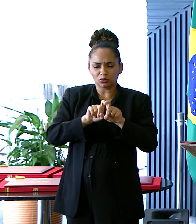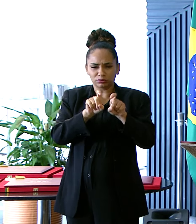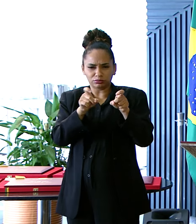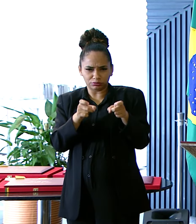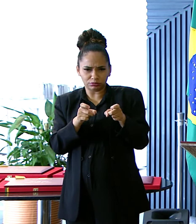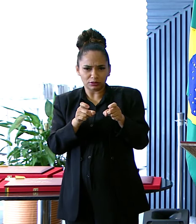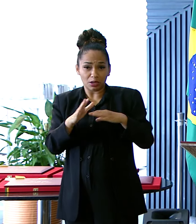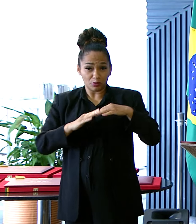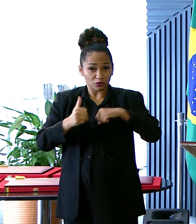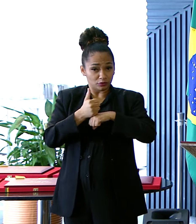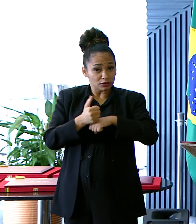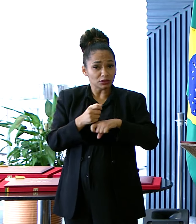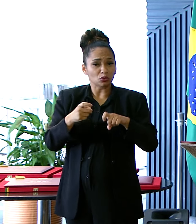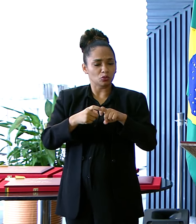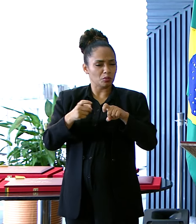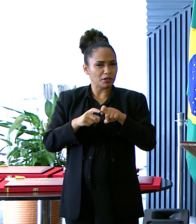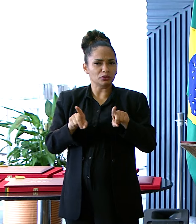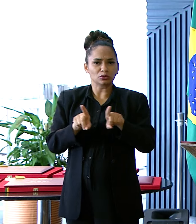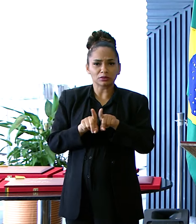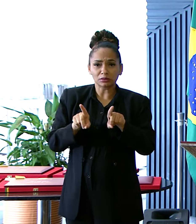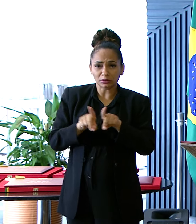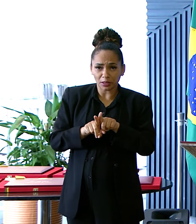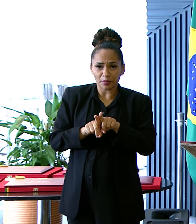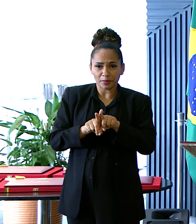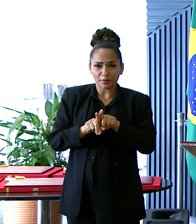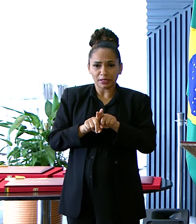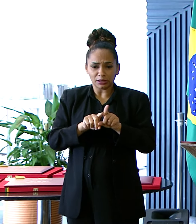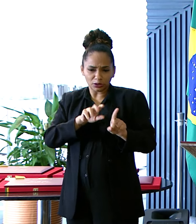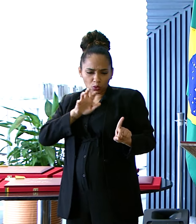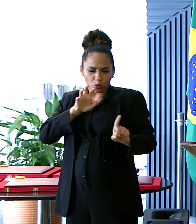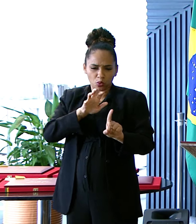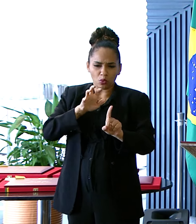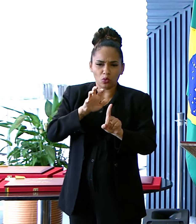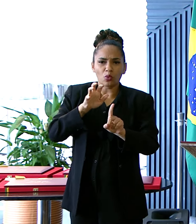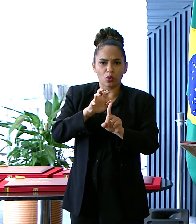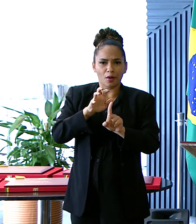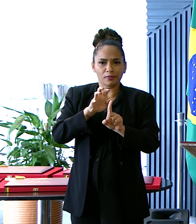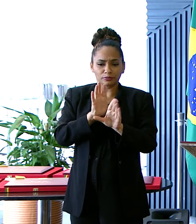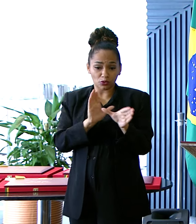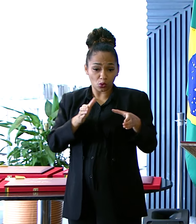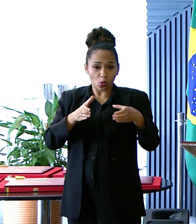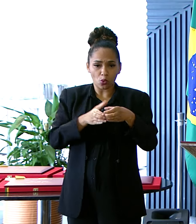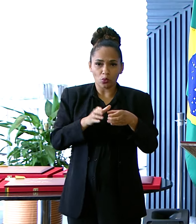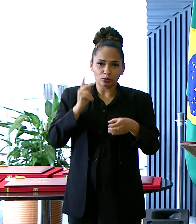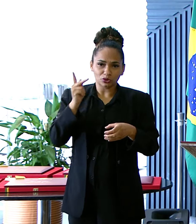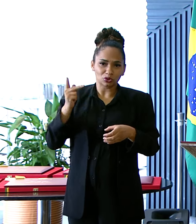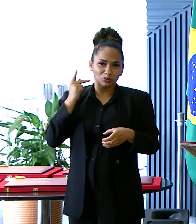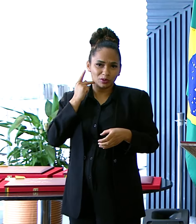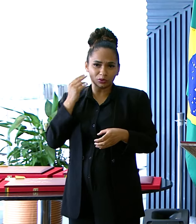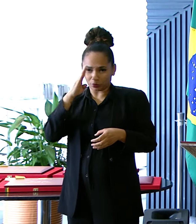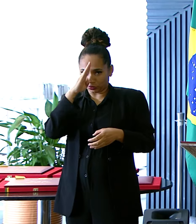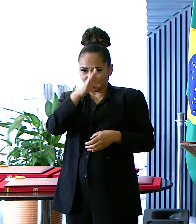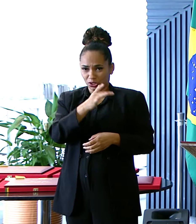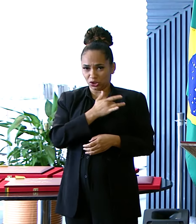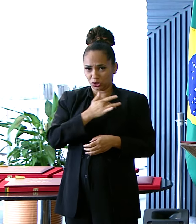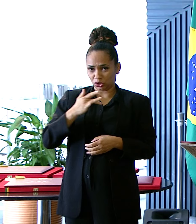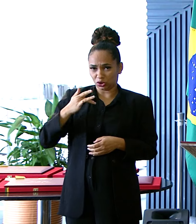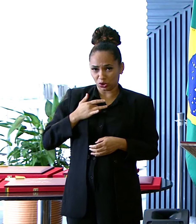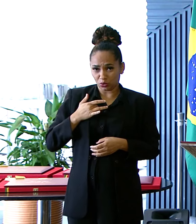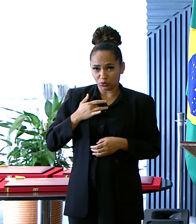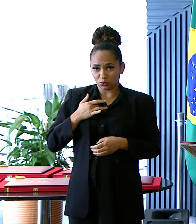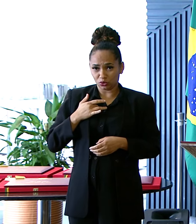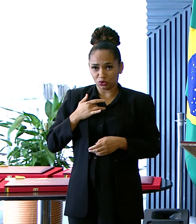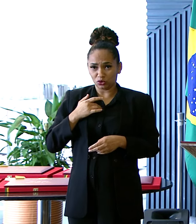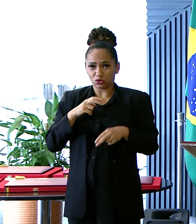Transcendendo A prática médica E inspirando O parlamento Com a prioridade Da saúde Do